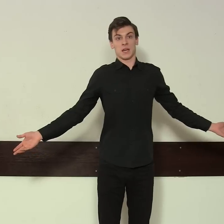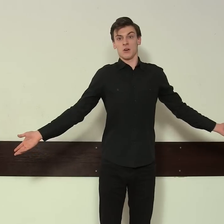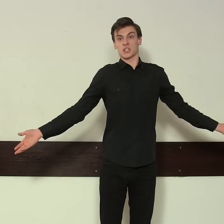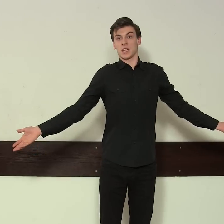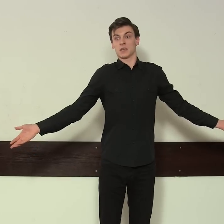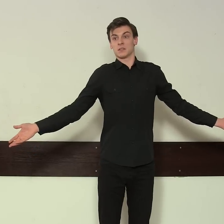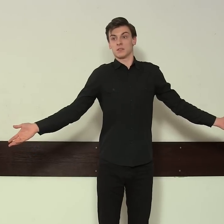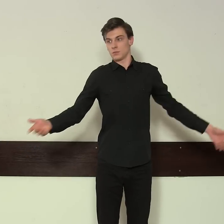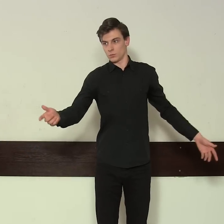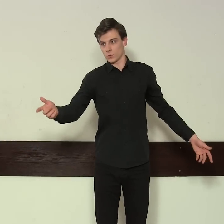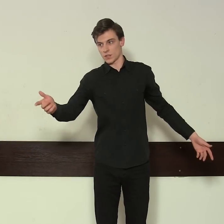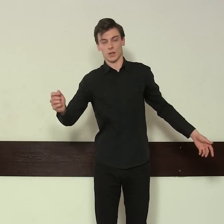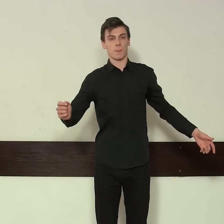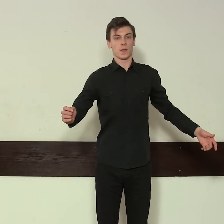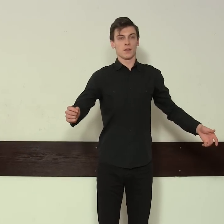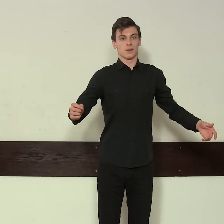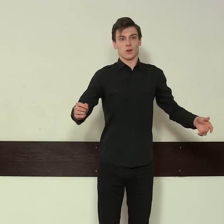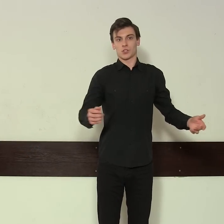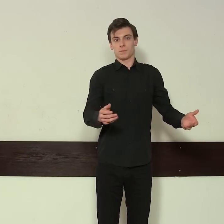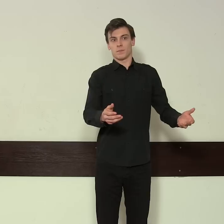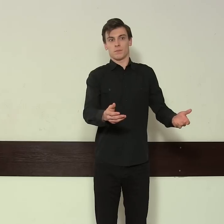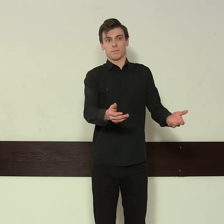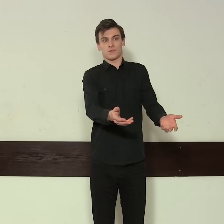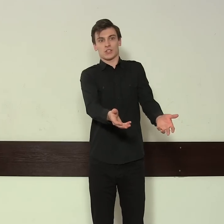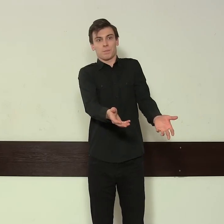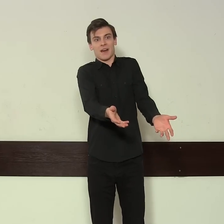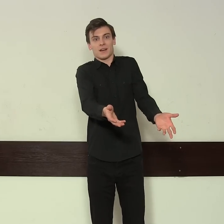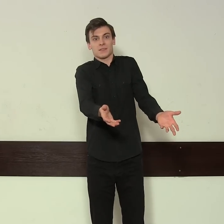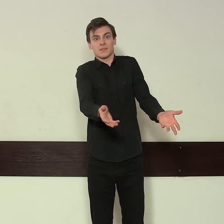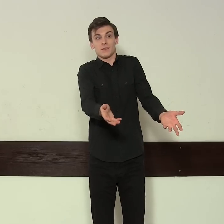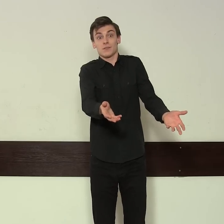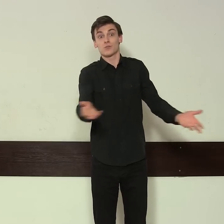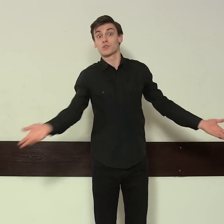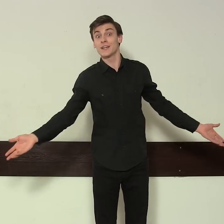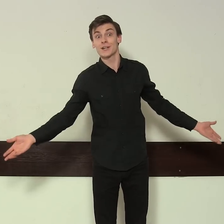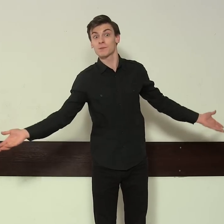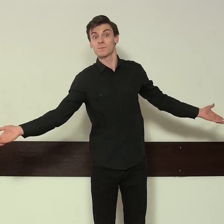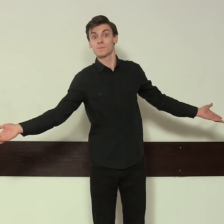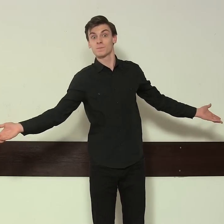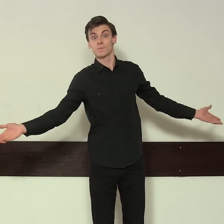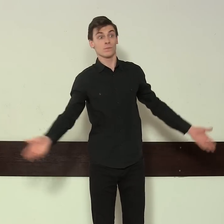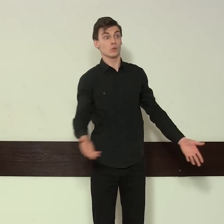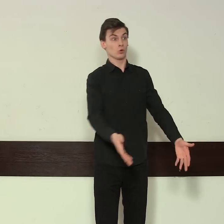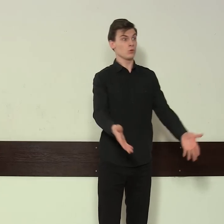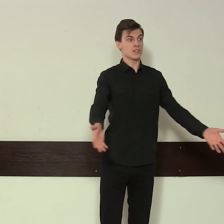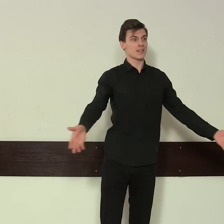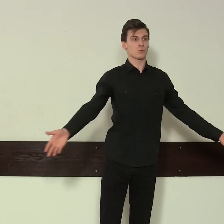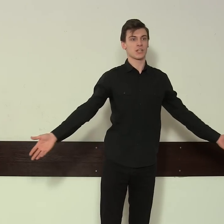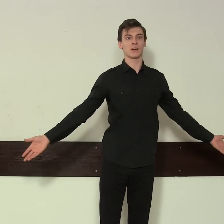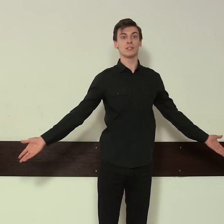Majorze! Mój usędzio! Choć pozwiesz do prawa, cóż wygrasz? Tu nie zaszła żadna